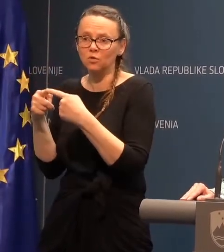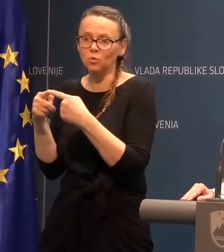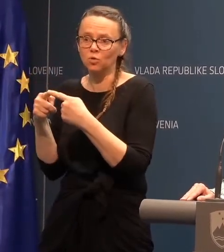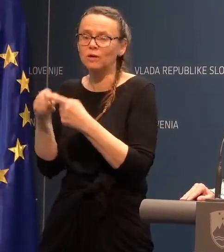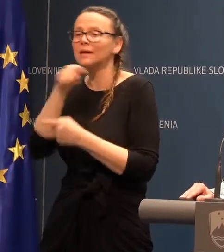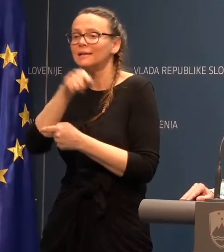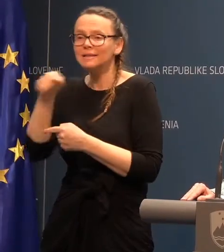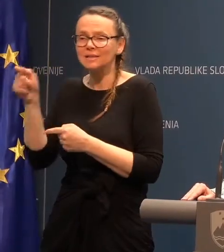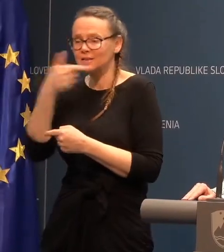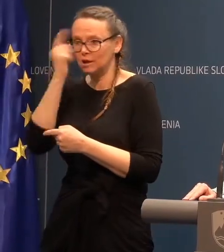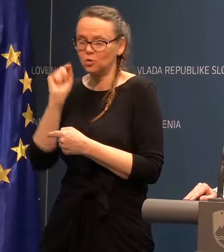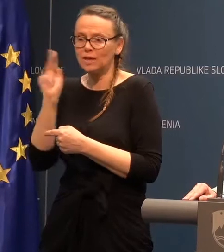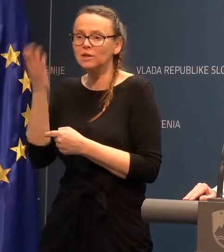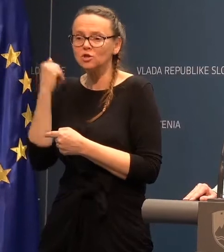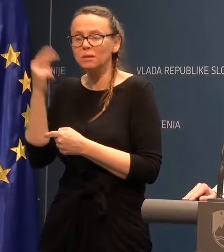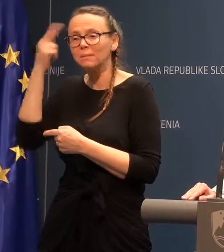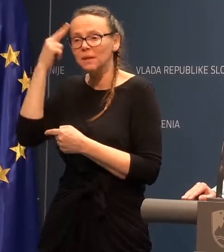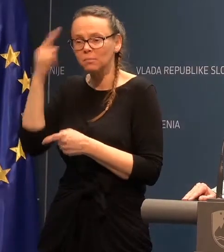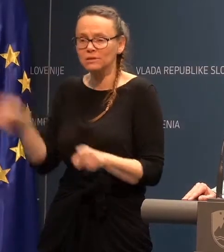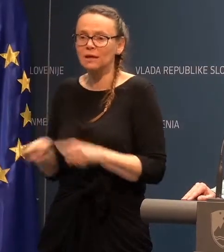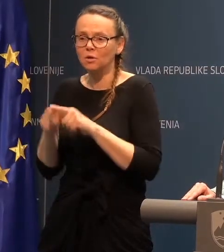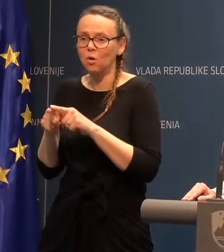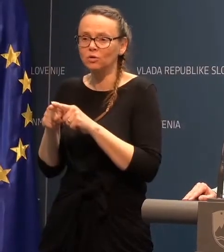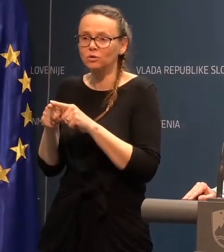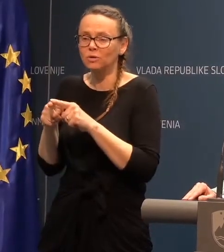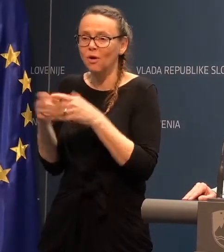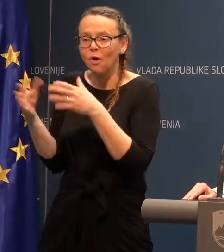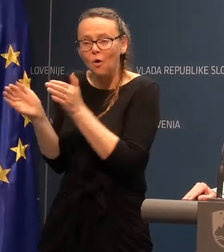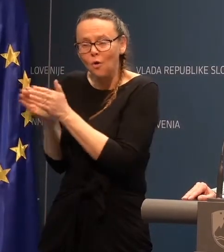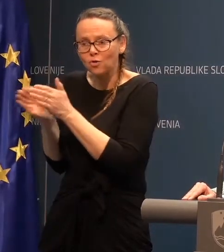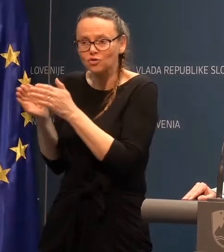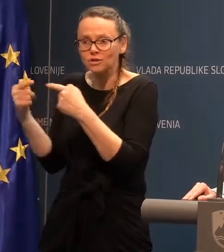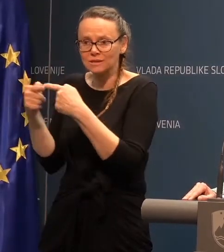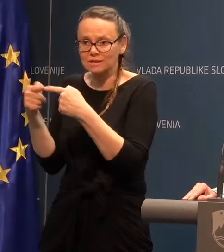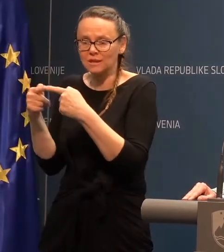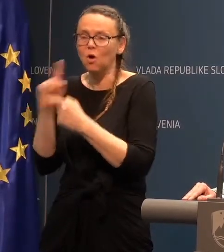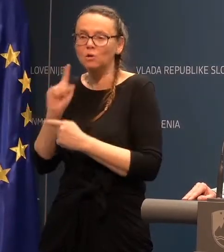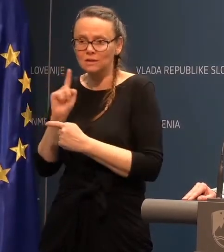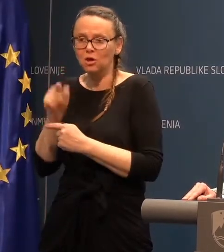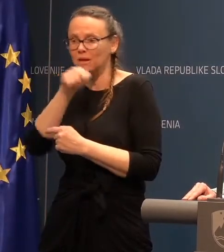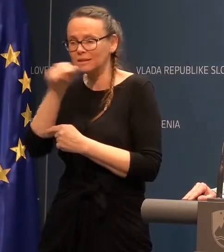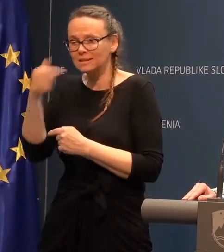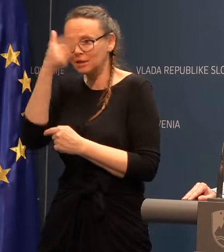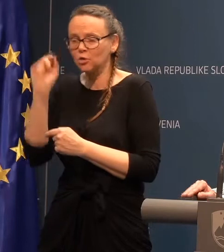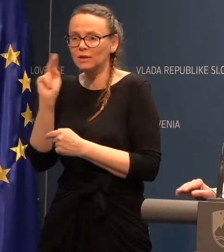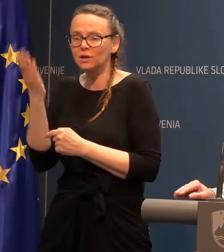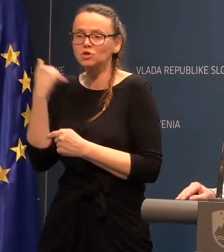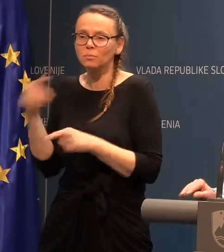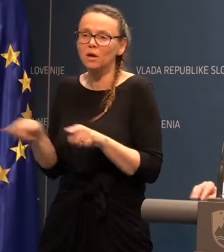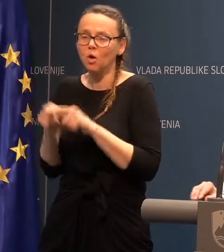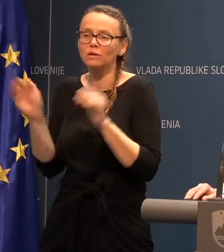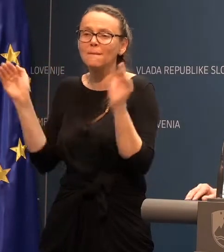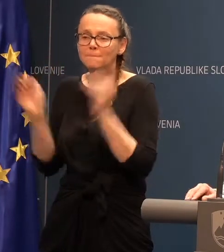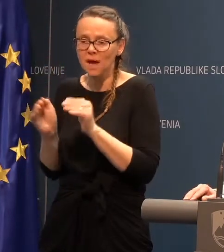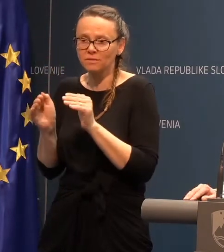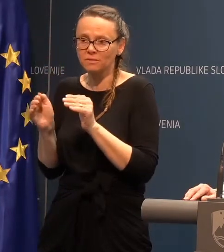Tisti ljudje, ki so bili prepoznani kot ožistih, seveda, oziroma tisti ljudje, ki so bili kot manj